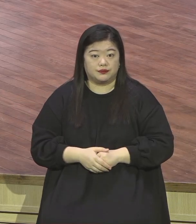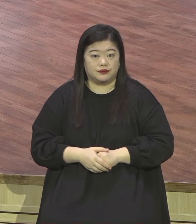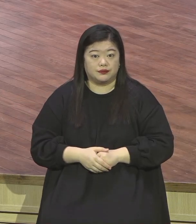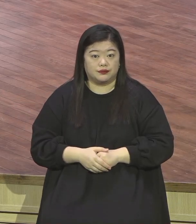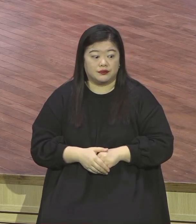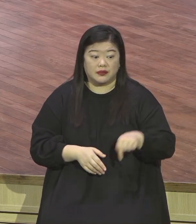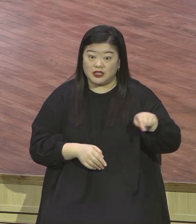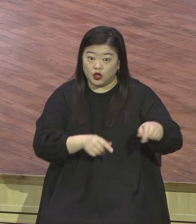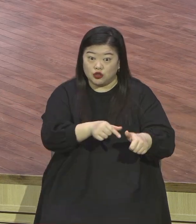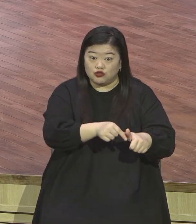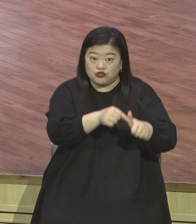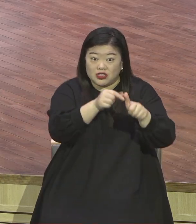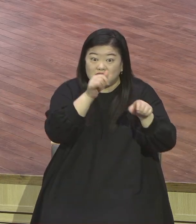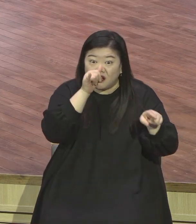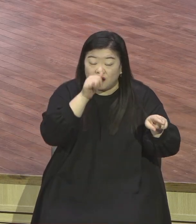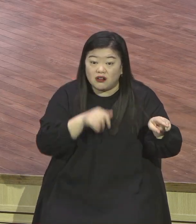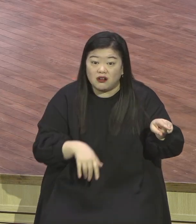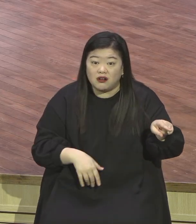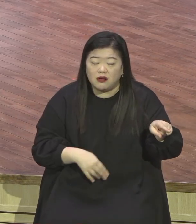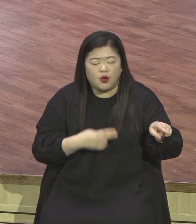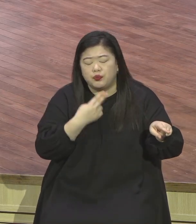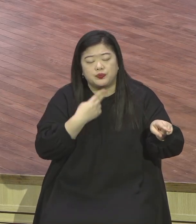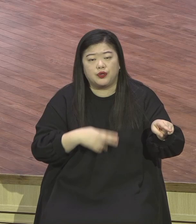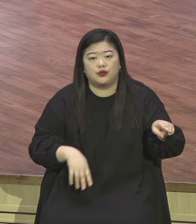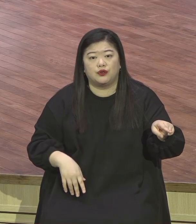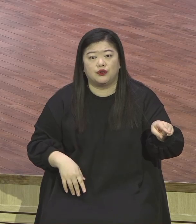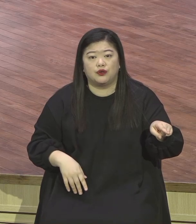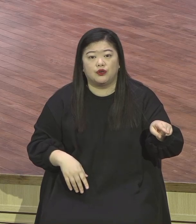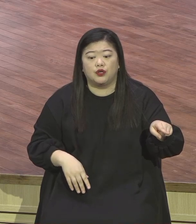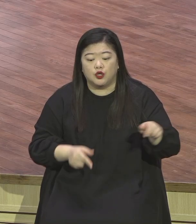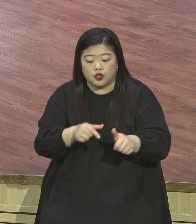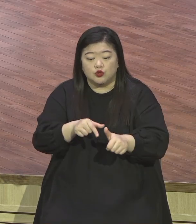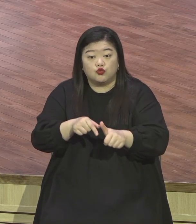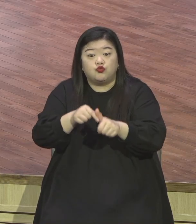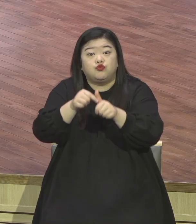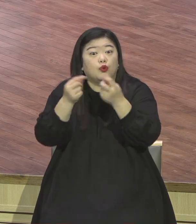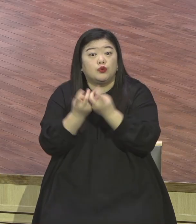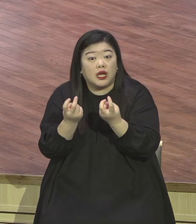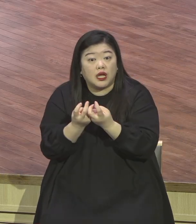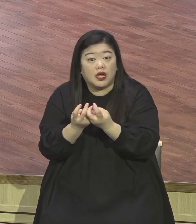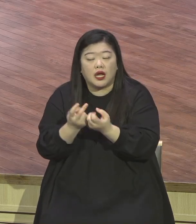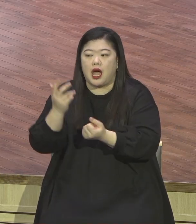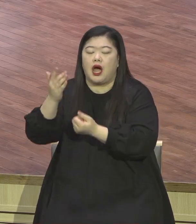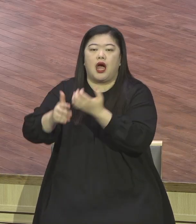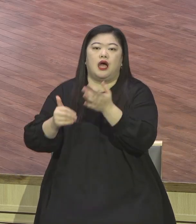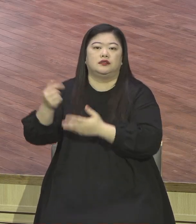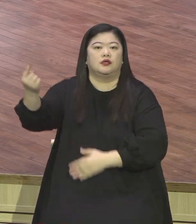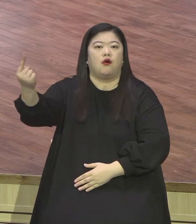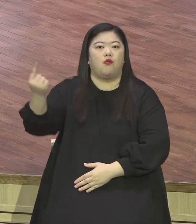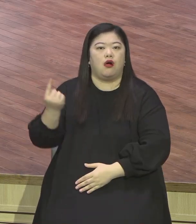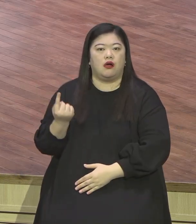뭐냐 하나님이 나를 찾아와서 나는 하나님도 모르고 세상 방법으로 심지어 우상순비하면서